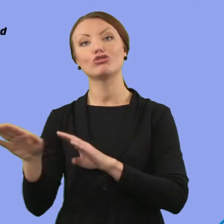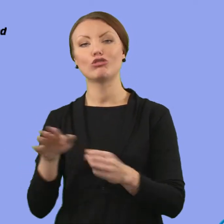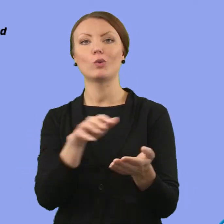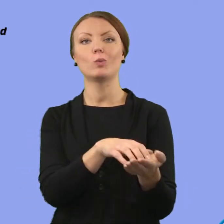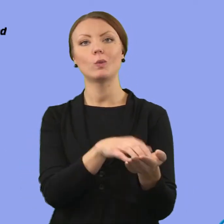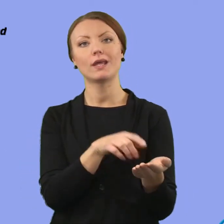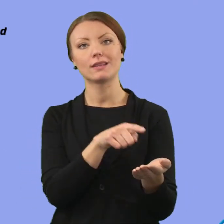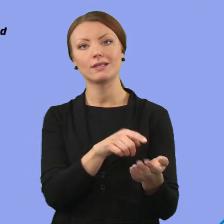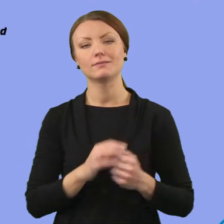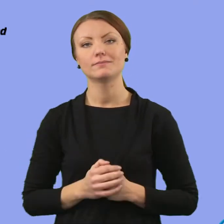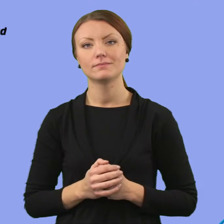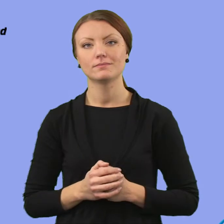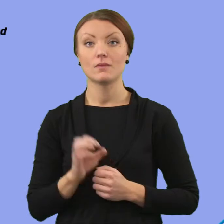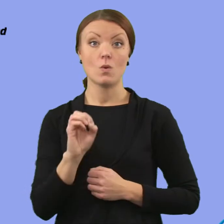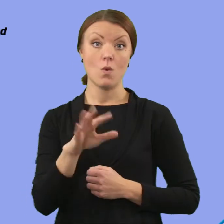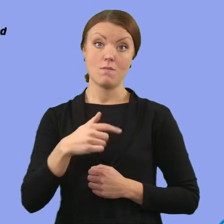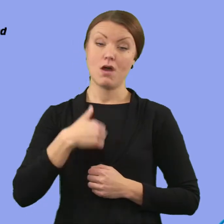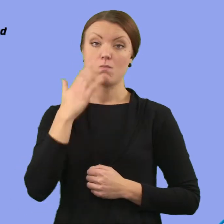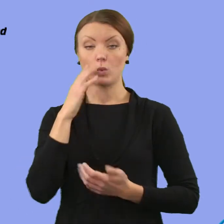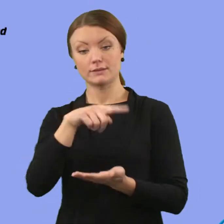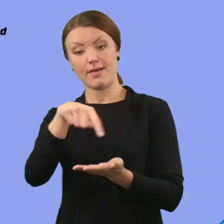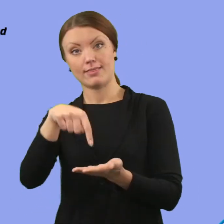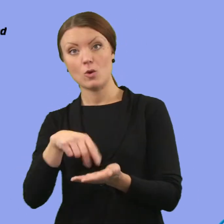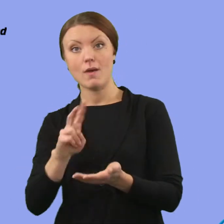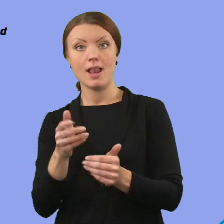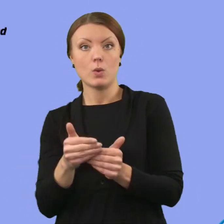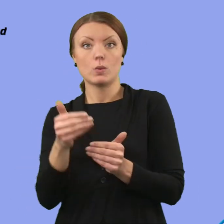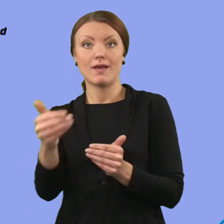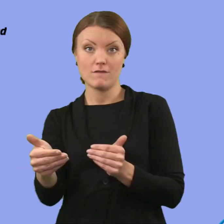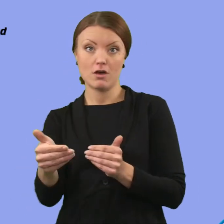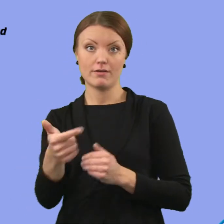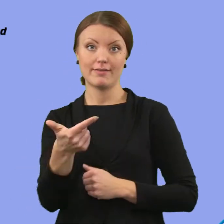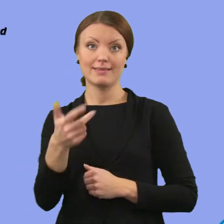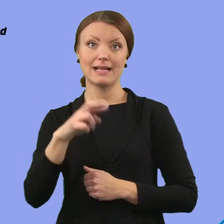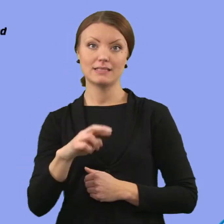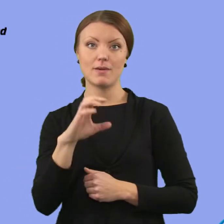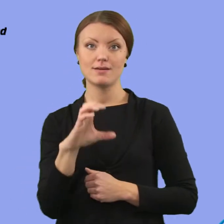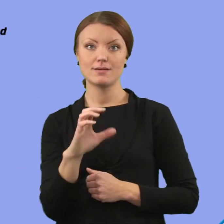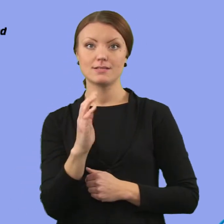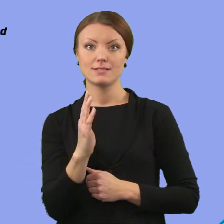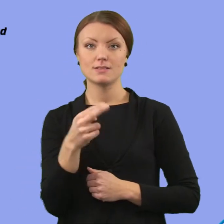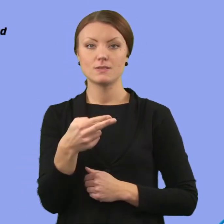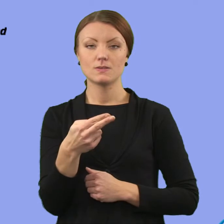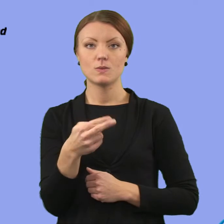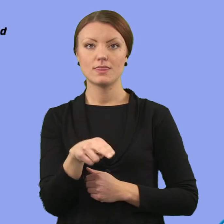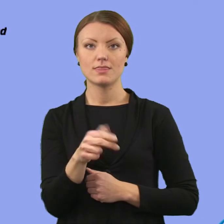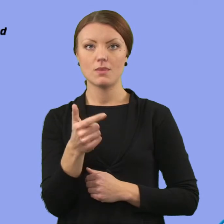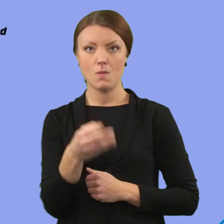geografiska delen, Trollhättans stad. Trollhättans kommun är således där man bor, oavsett om